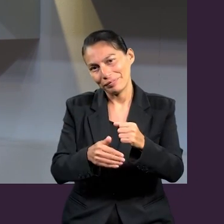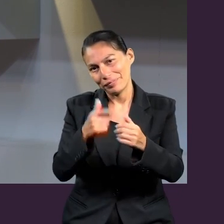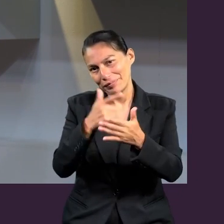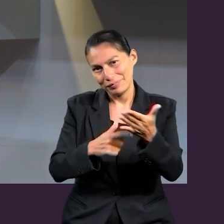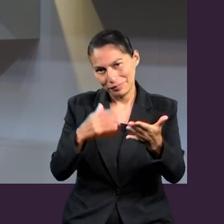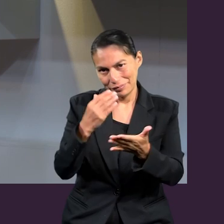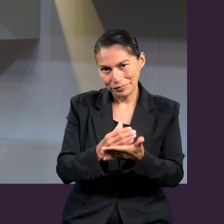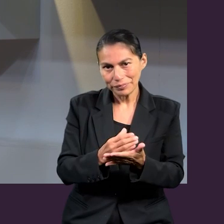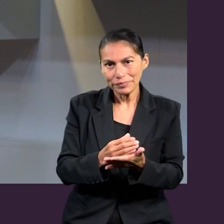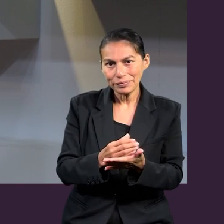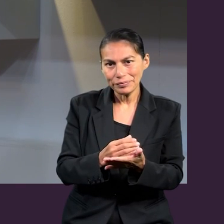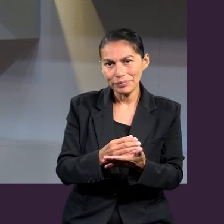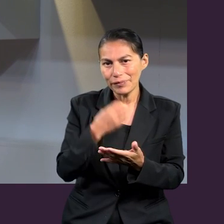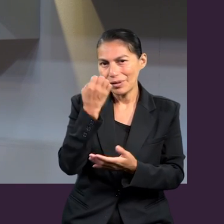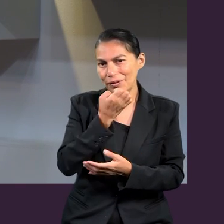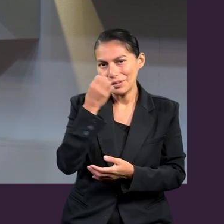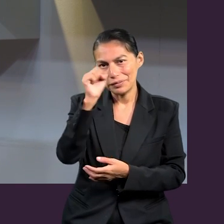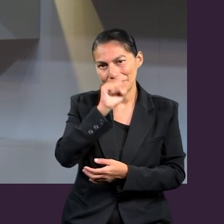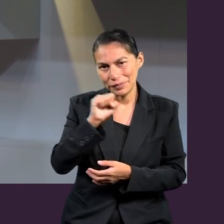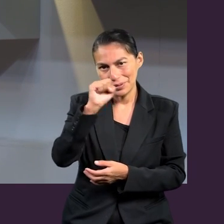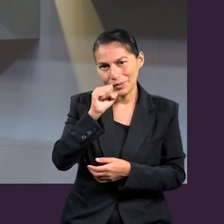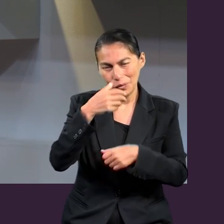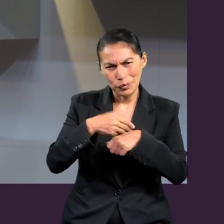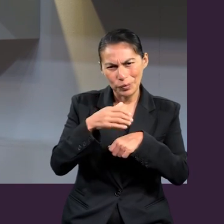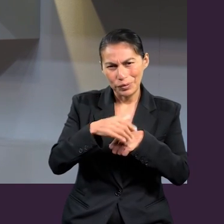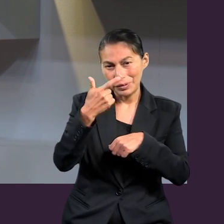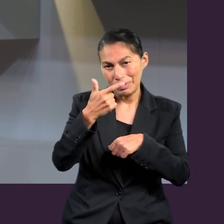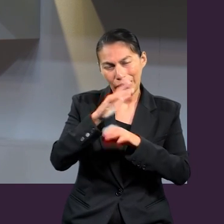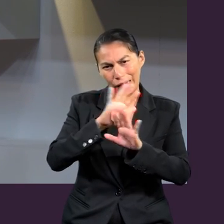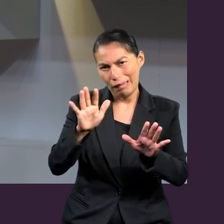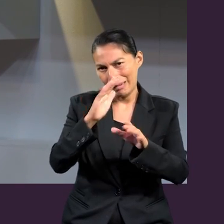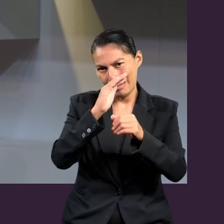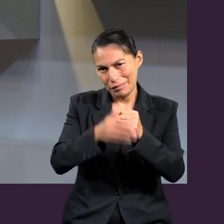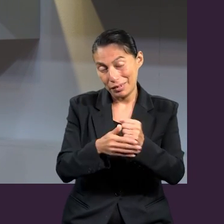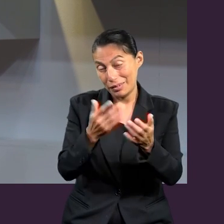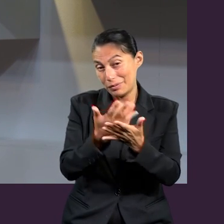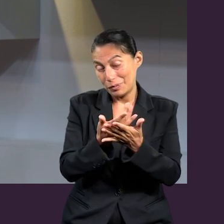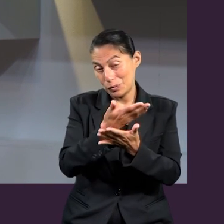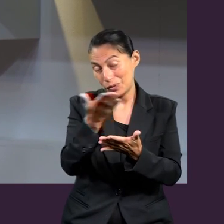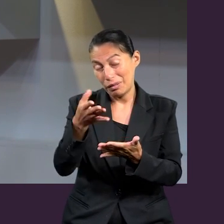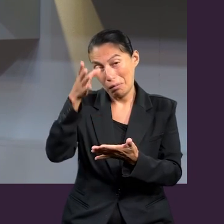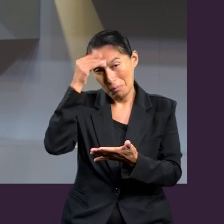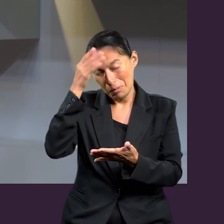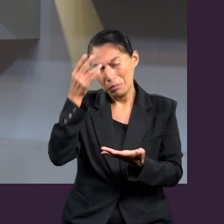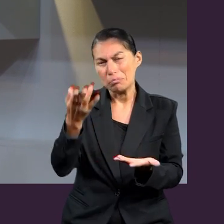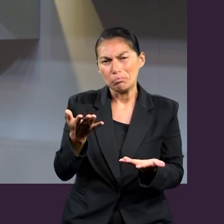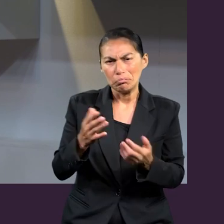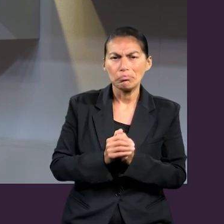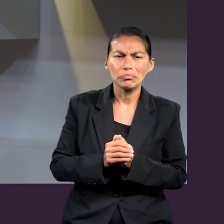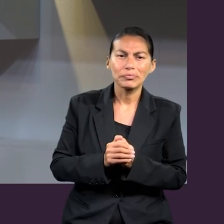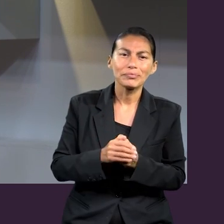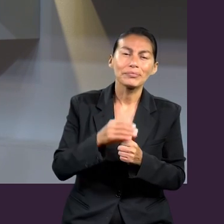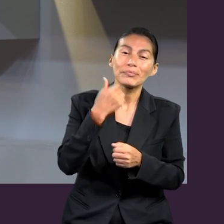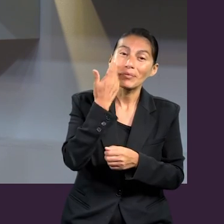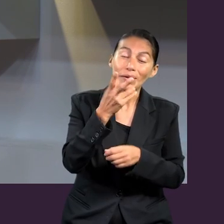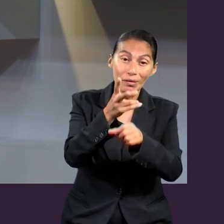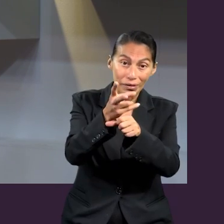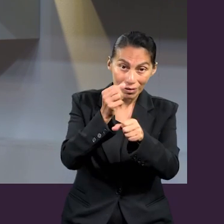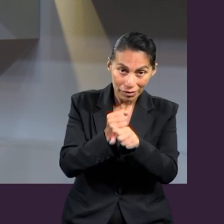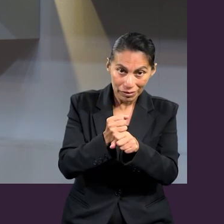del repaso de la lección de Escuela Sabática, la lección número 7. Esperamos que haya sido útil para cada uno de ustedes. Y queremos